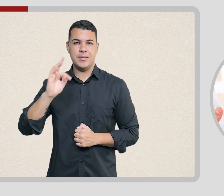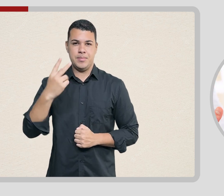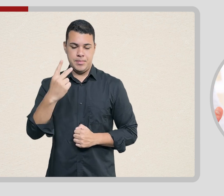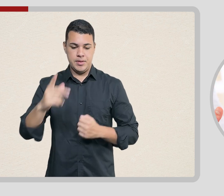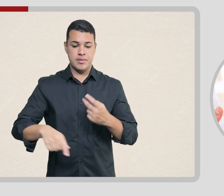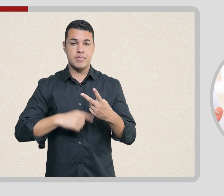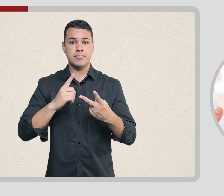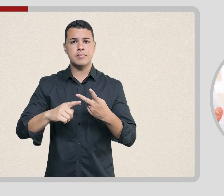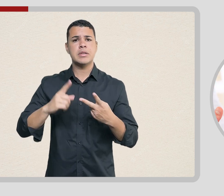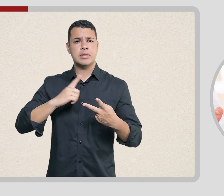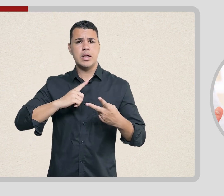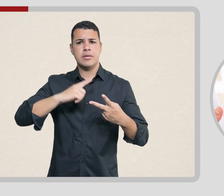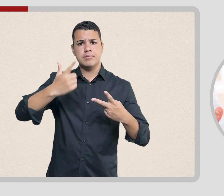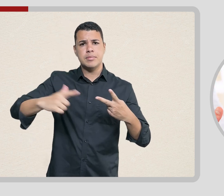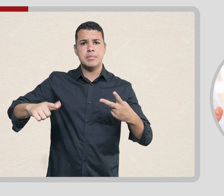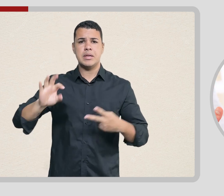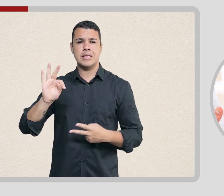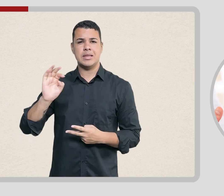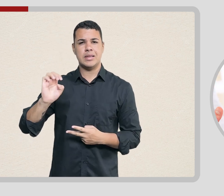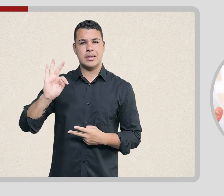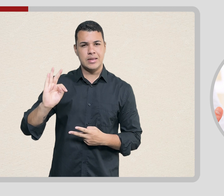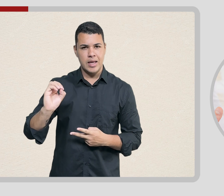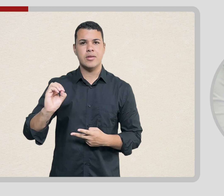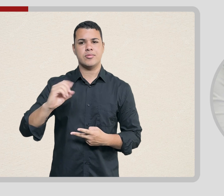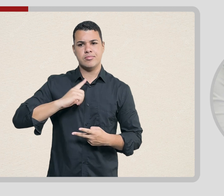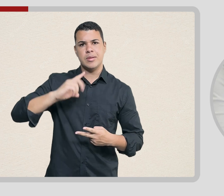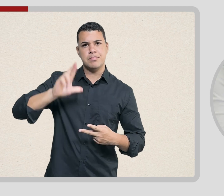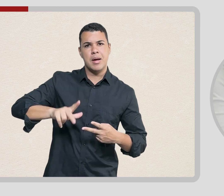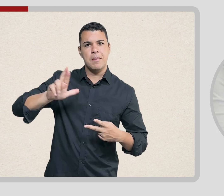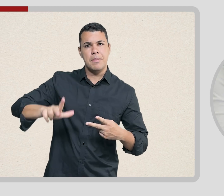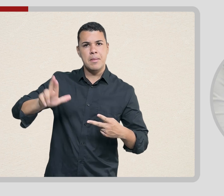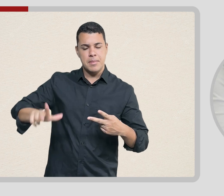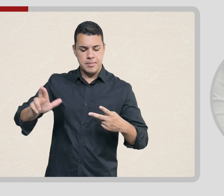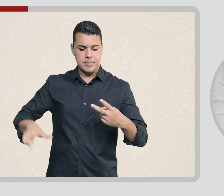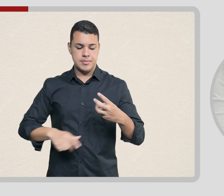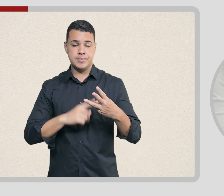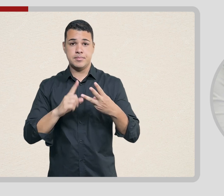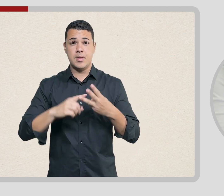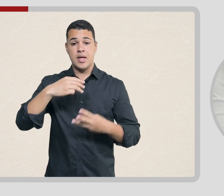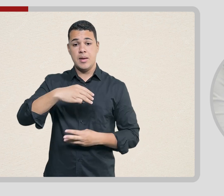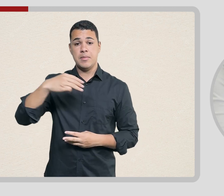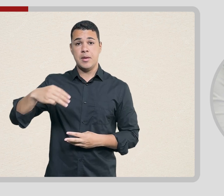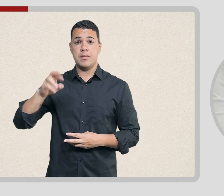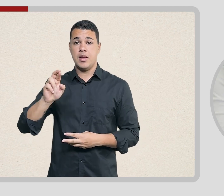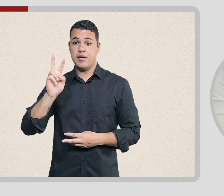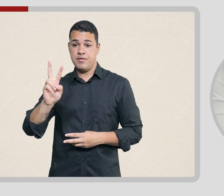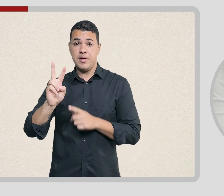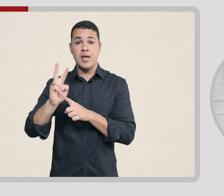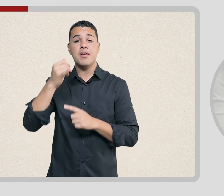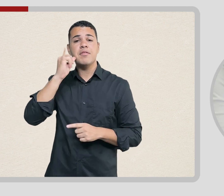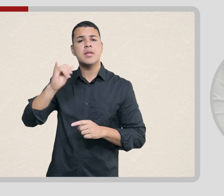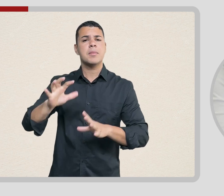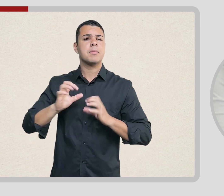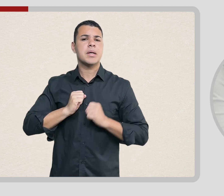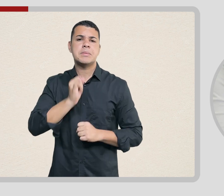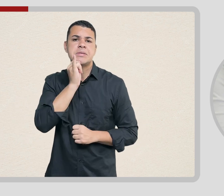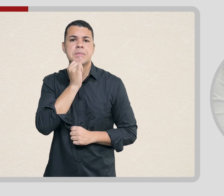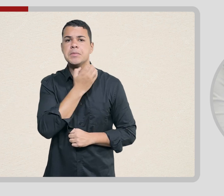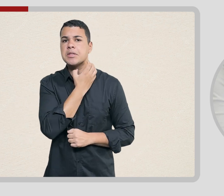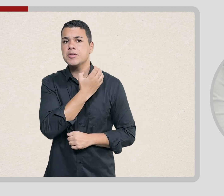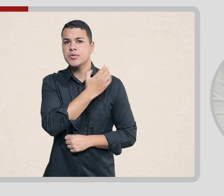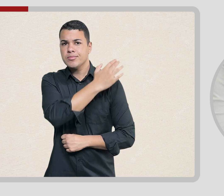contra difteria, tétano e coqueluche, a MMRV, contra sarampo, cachumba,